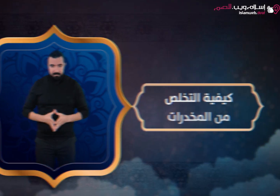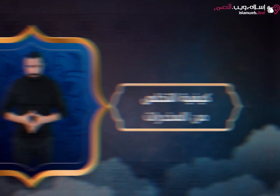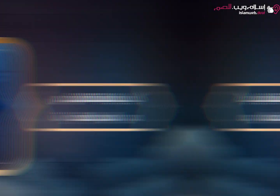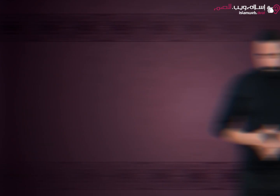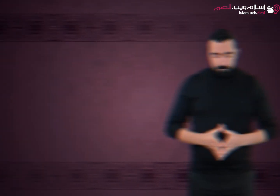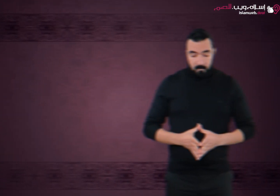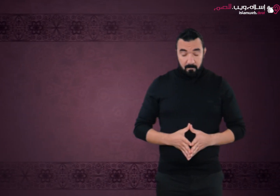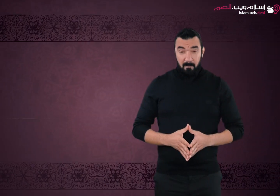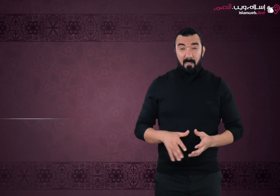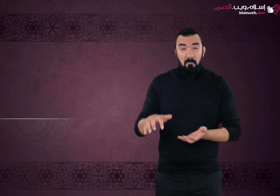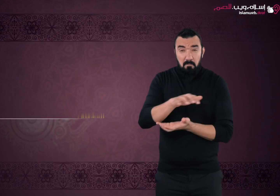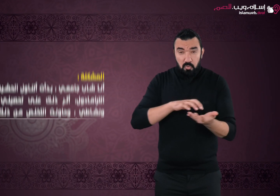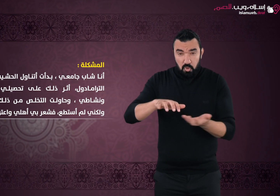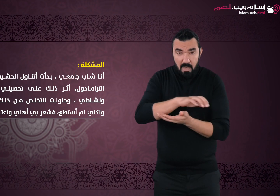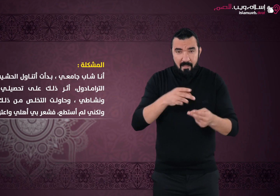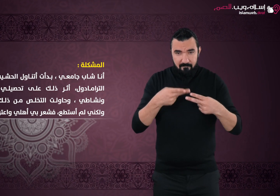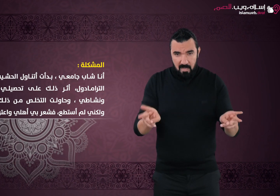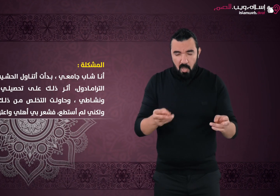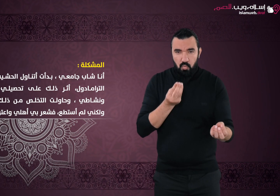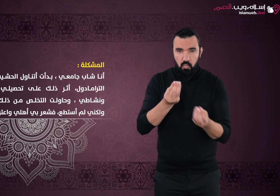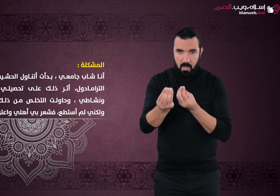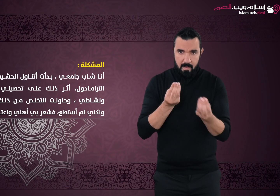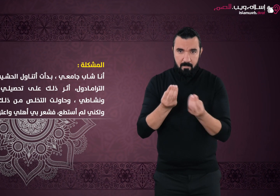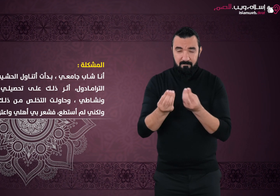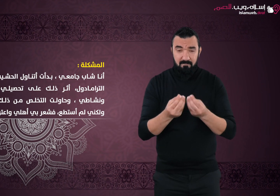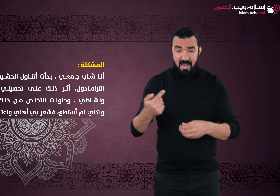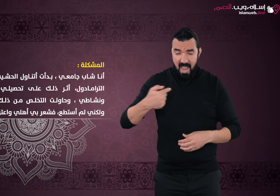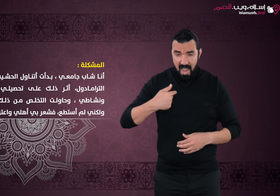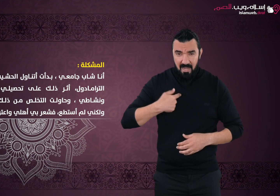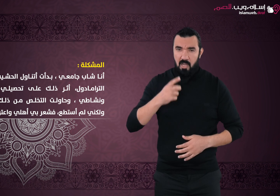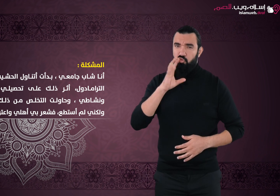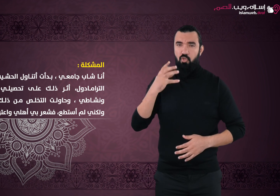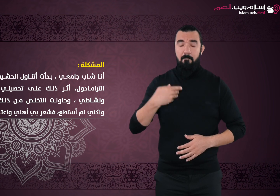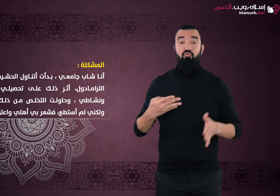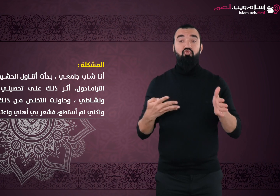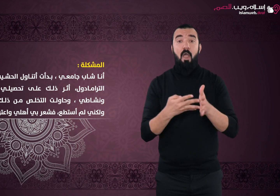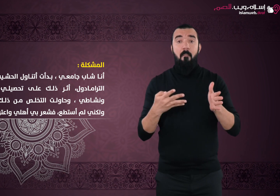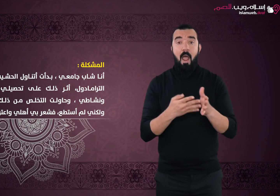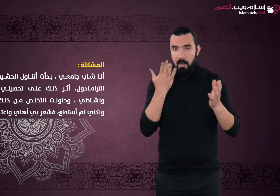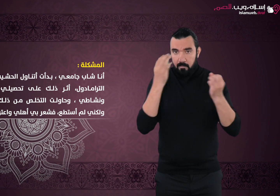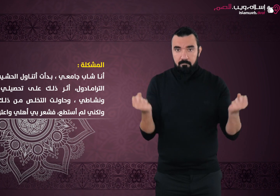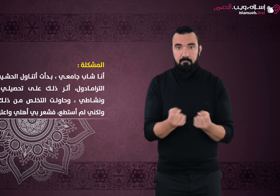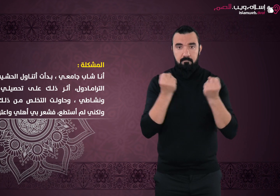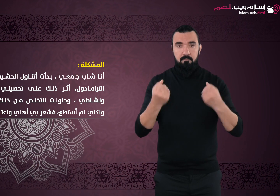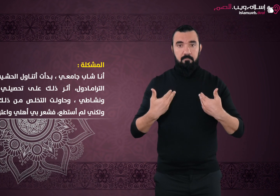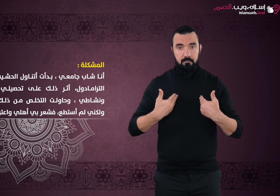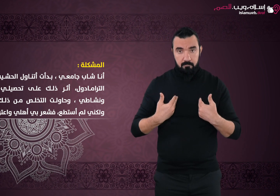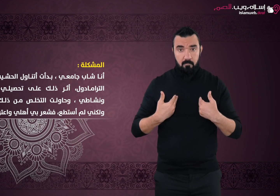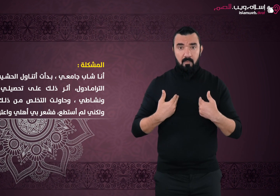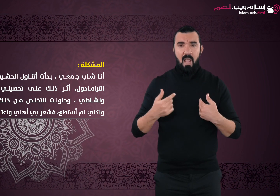المشكلة أنا شاب جامعي بدأت أتناول